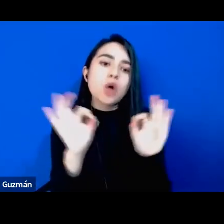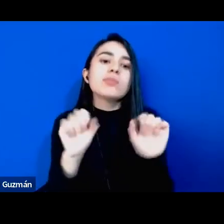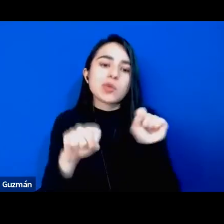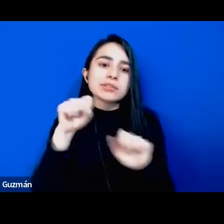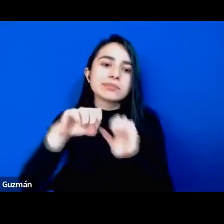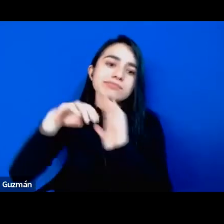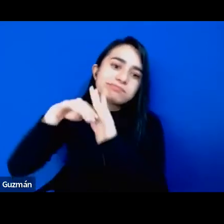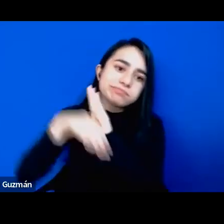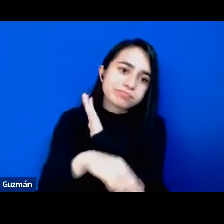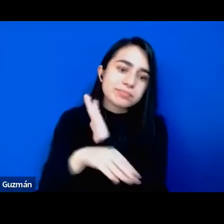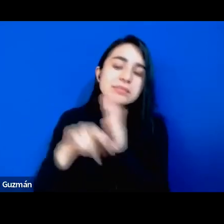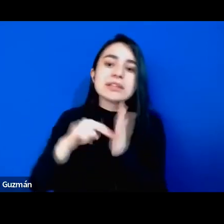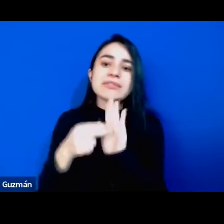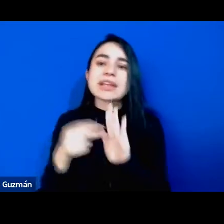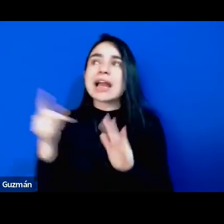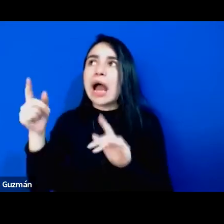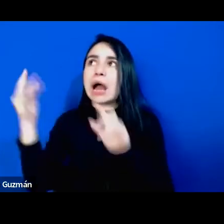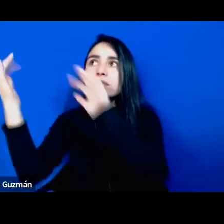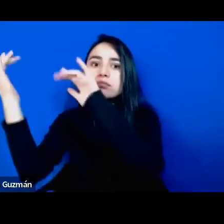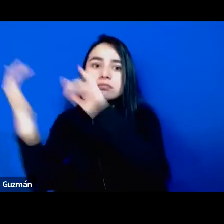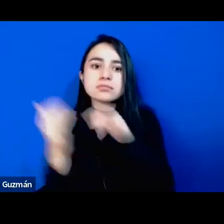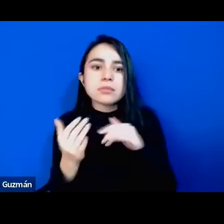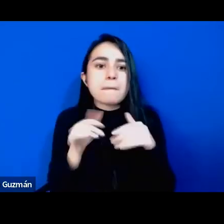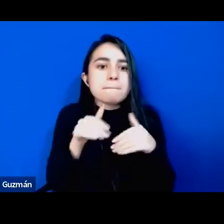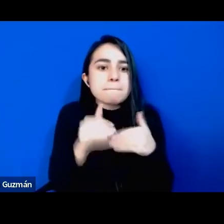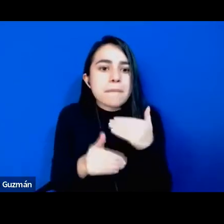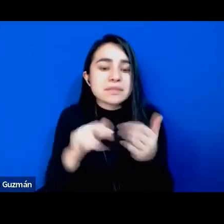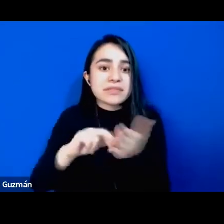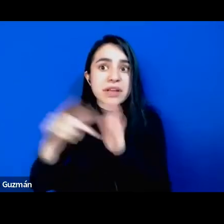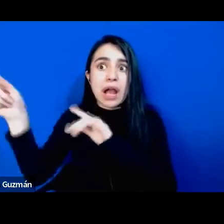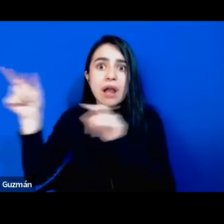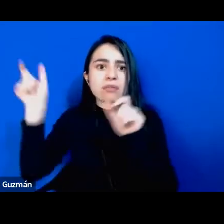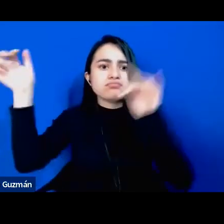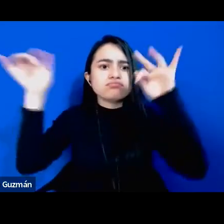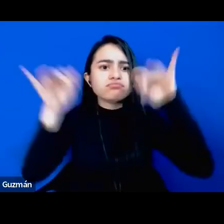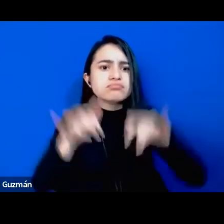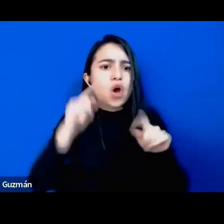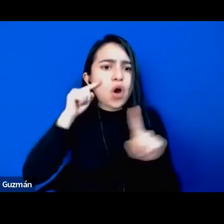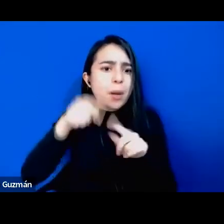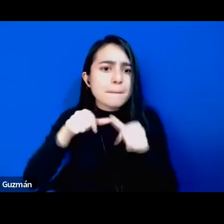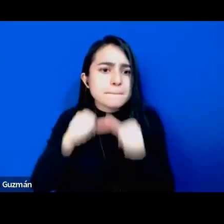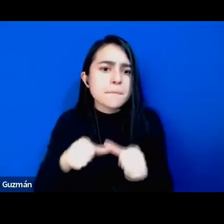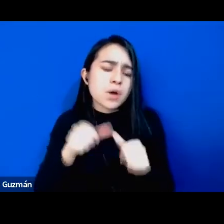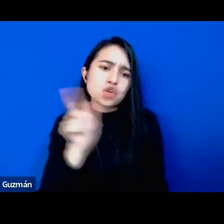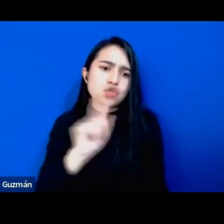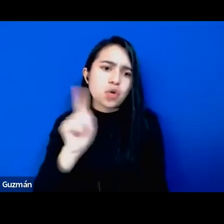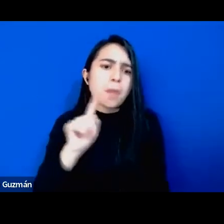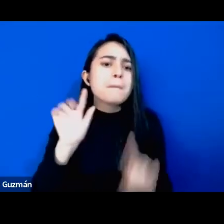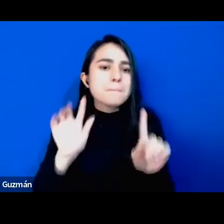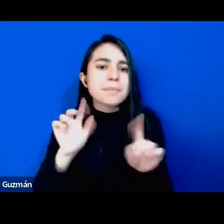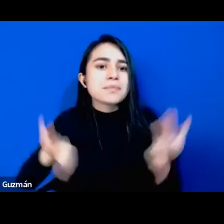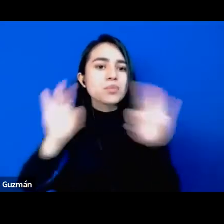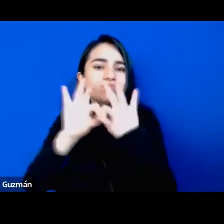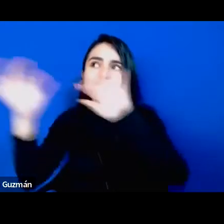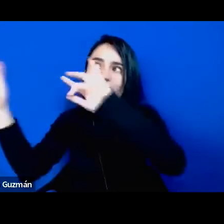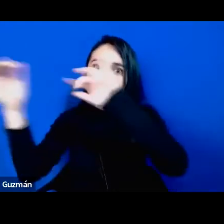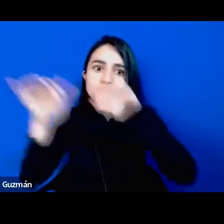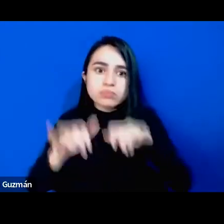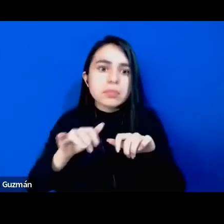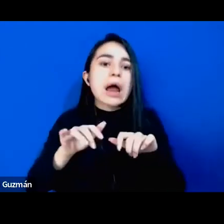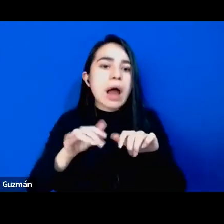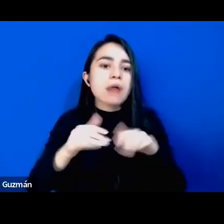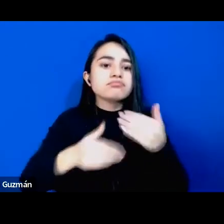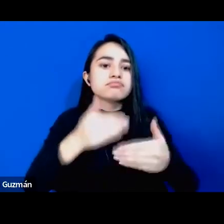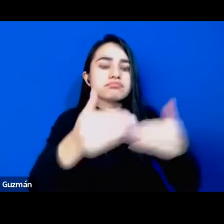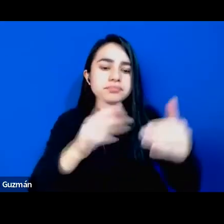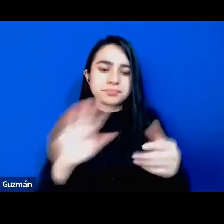son pasos o sea no todo el mundo se establece ahí pero son pasos importantes para todas otras estrategias son las